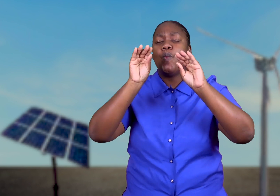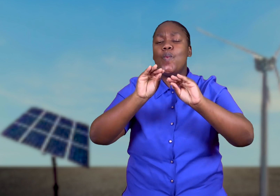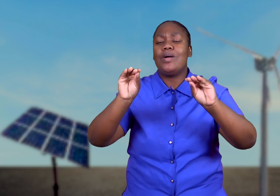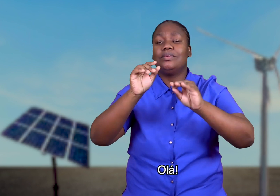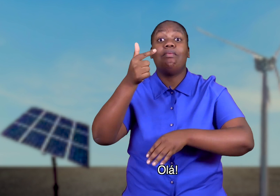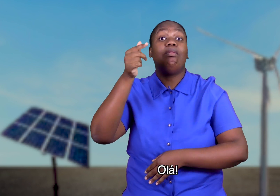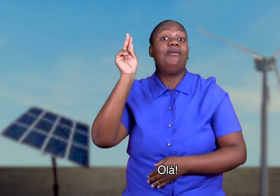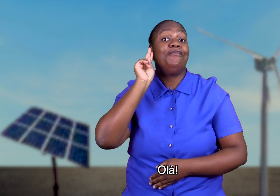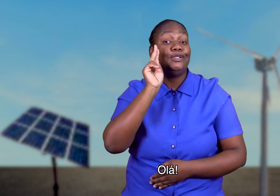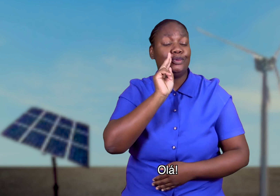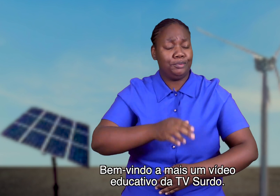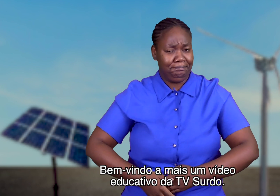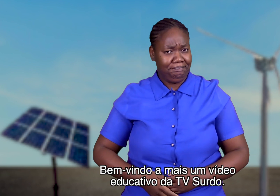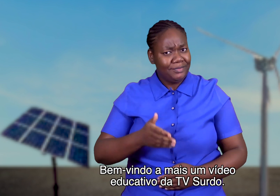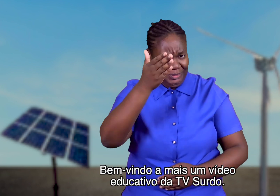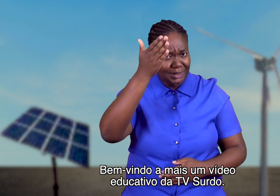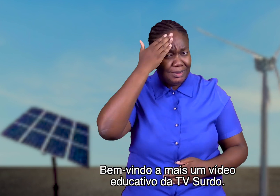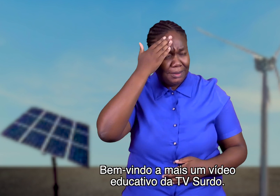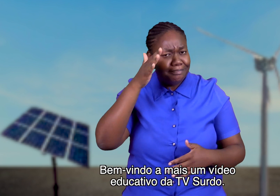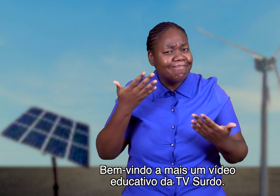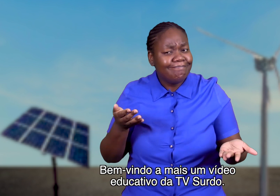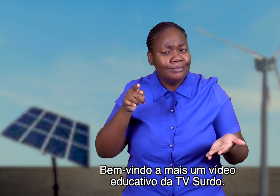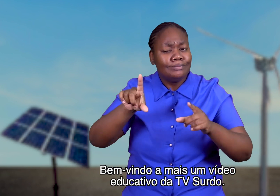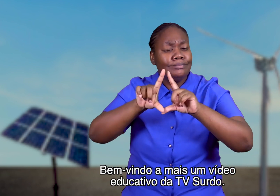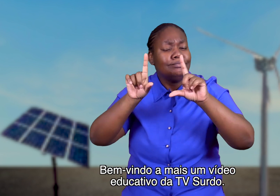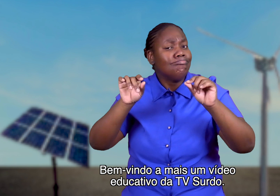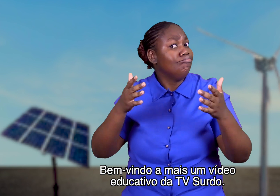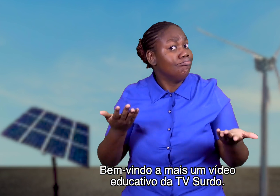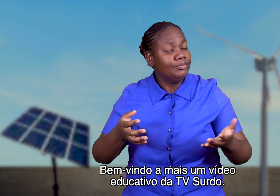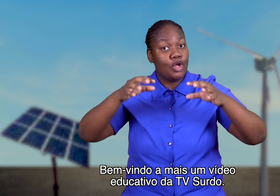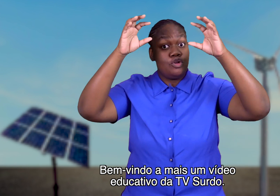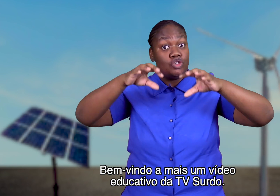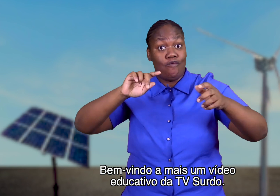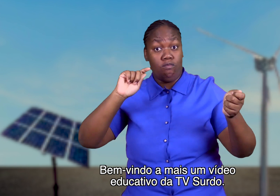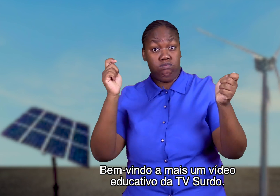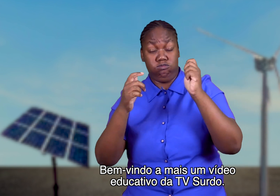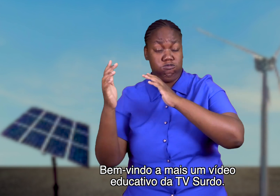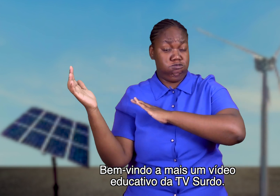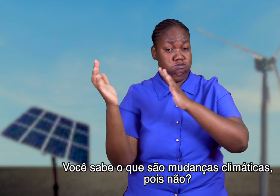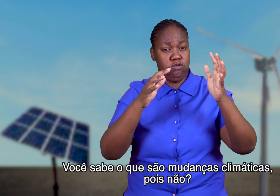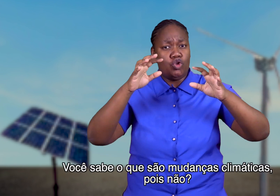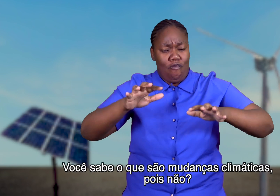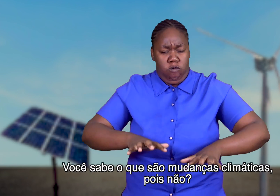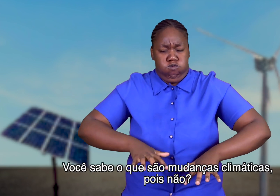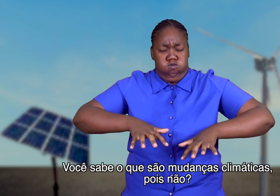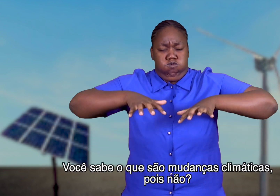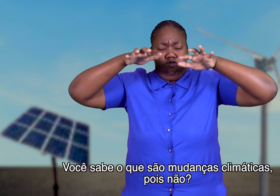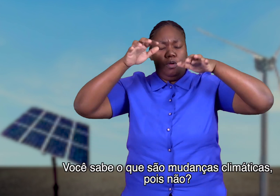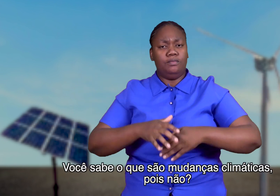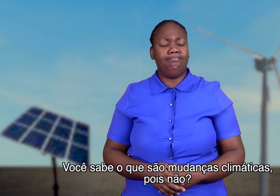Olá, bem-vindo a mais um vídeo educativo da TV Surdo. Você sabe o que são mudanças